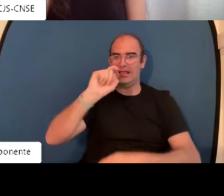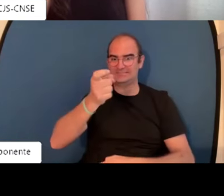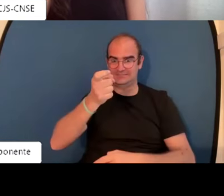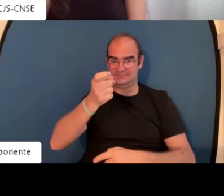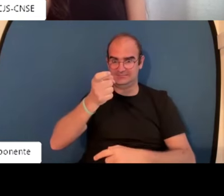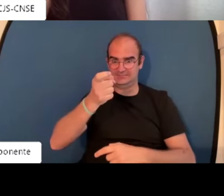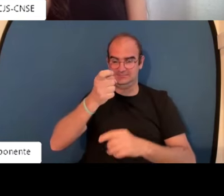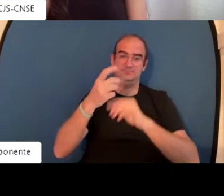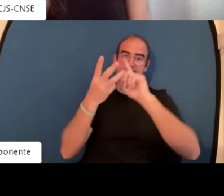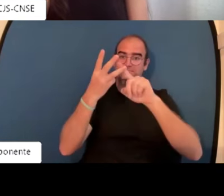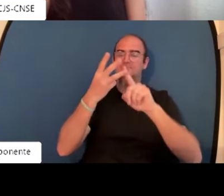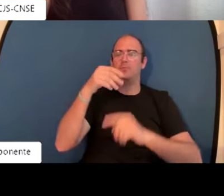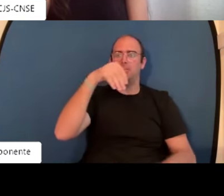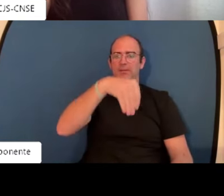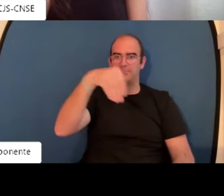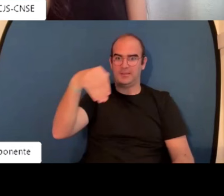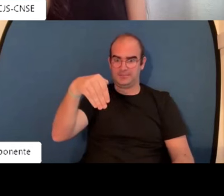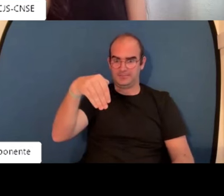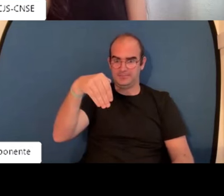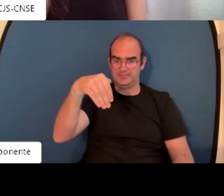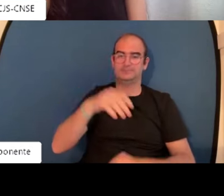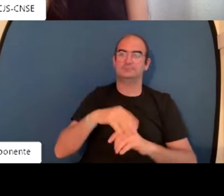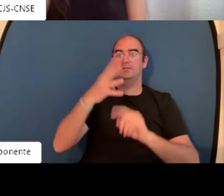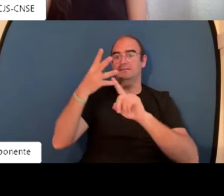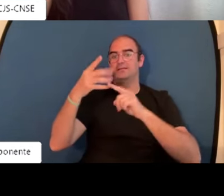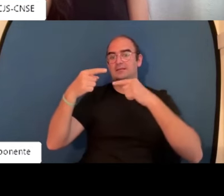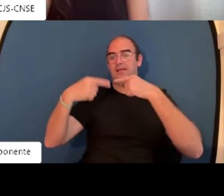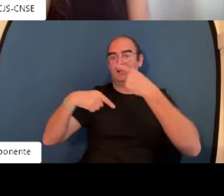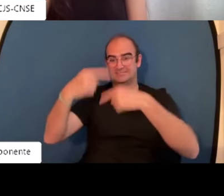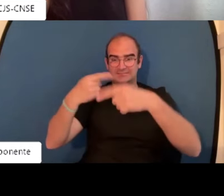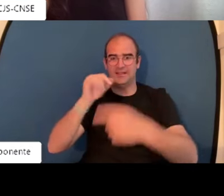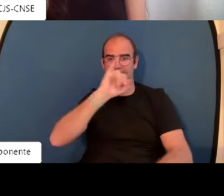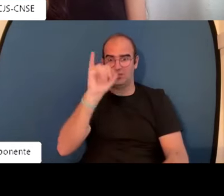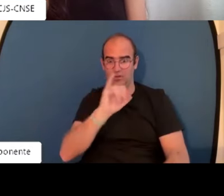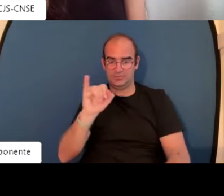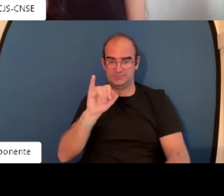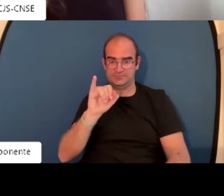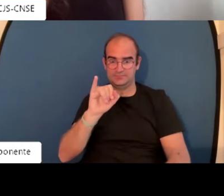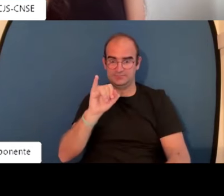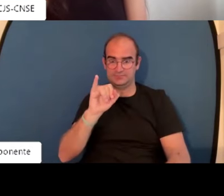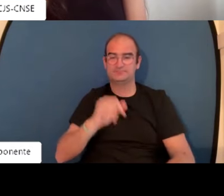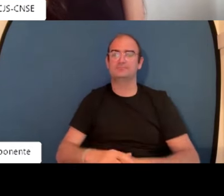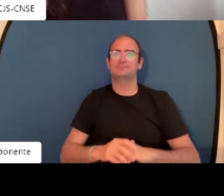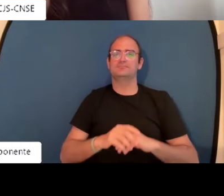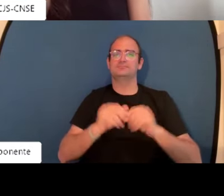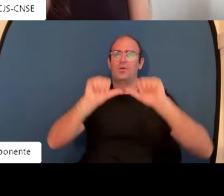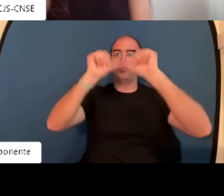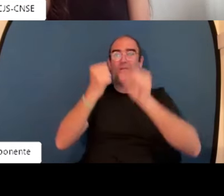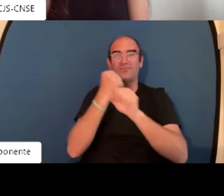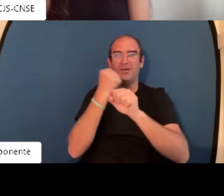los años del 46 hasta el 64, la generación X, el Millenium y la generación Z.